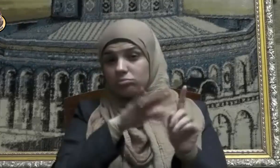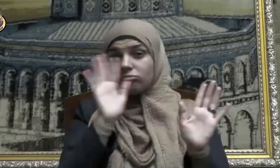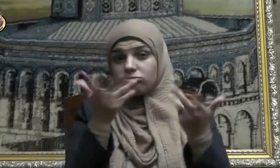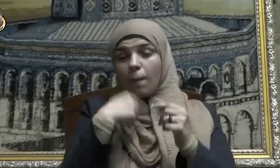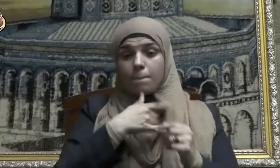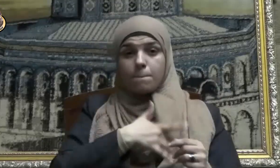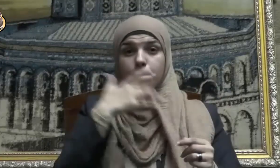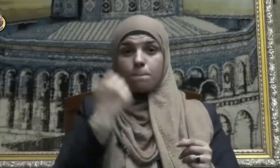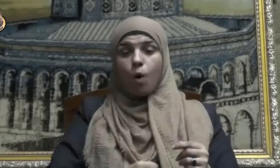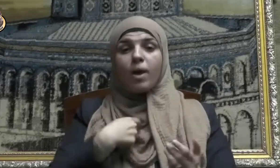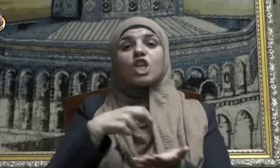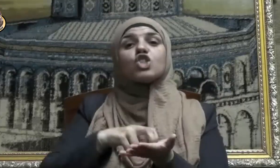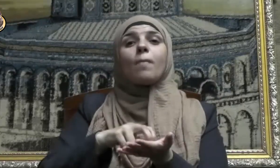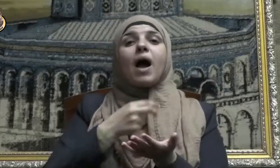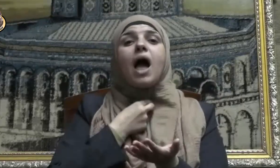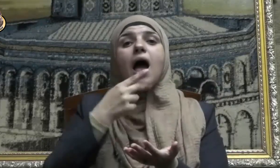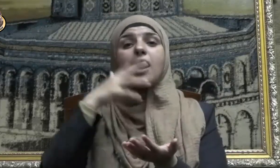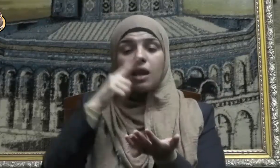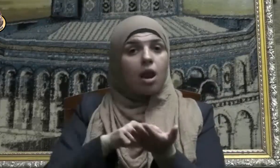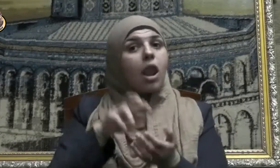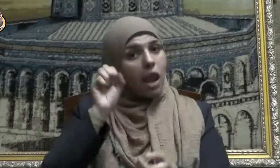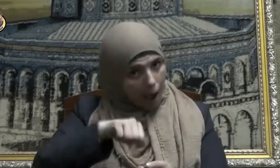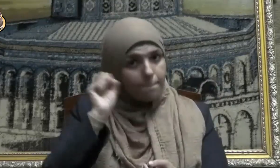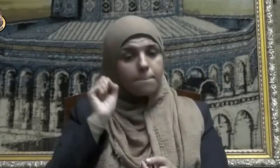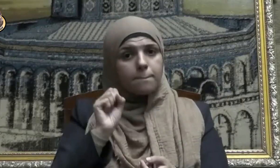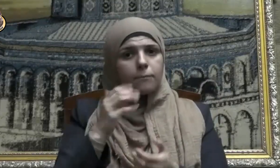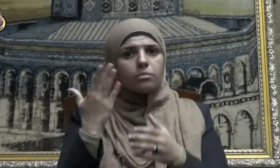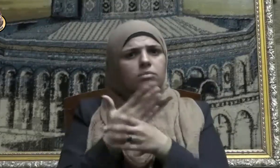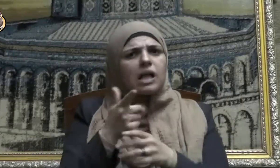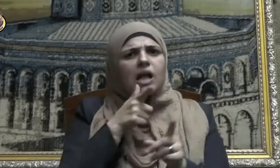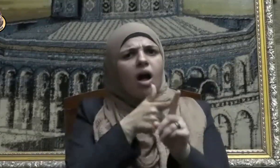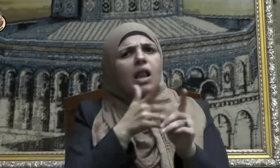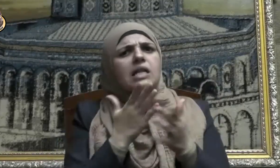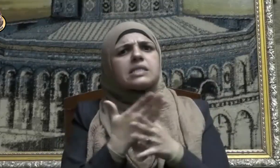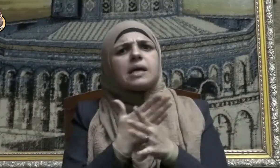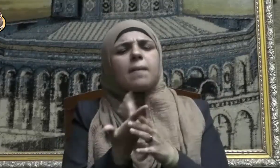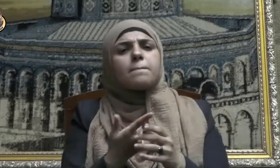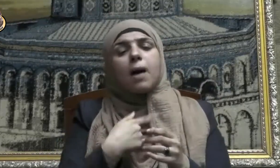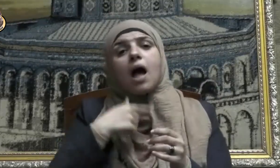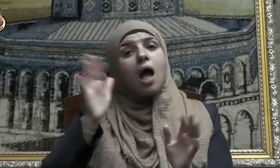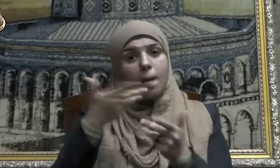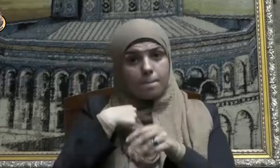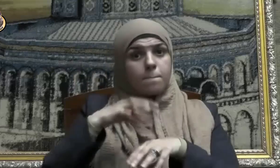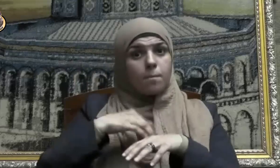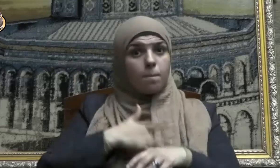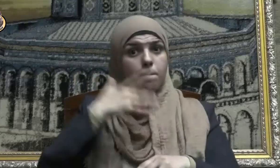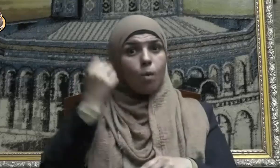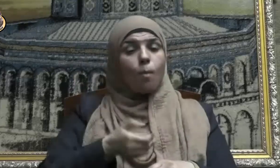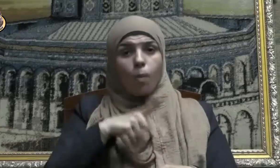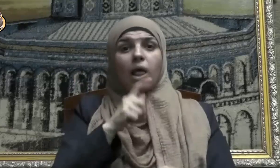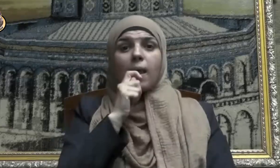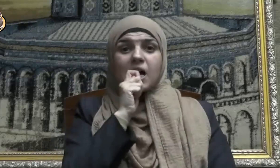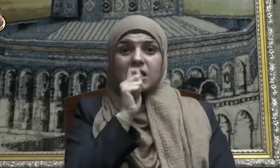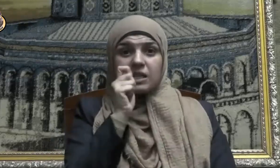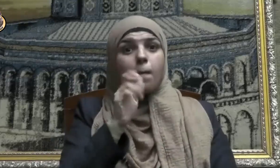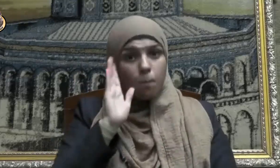جبانا قال نعم فقيل له أيكون المؤمن بخيلا فقال نعم